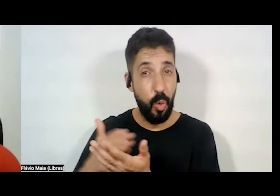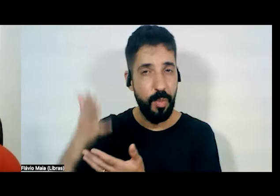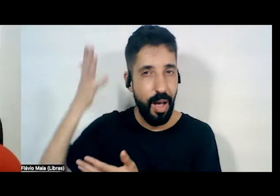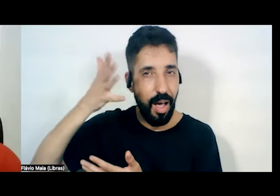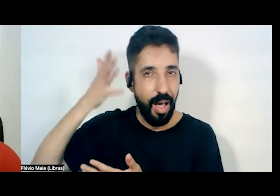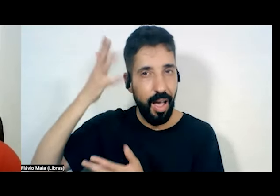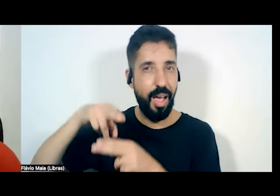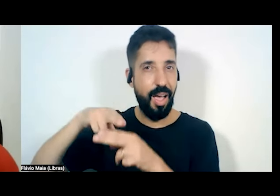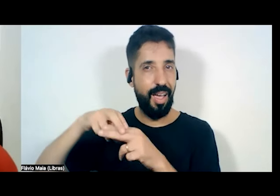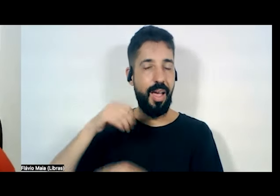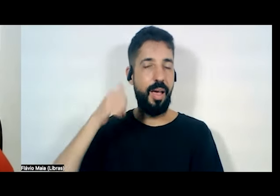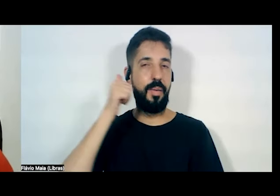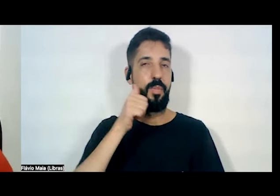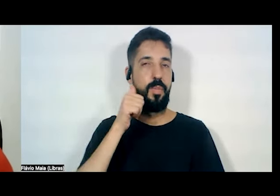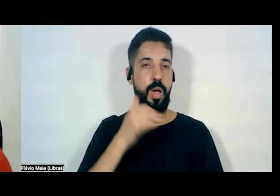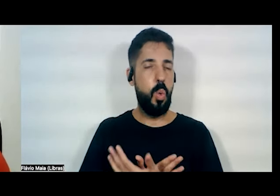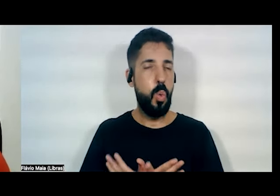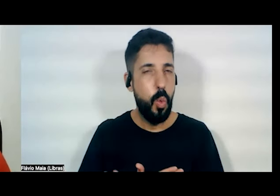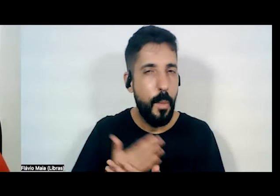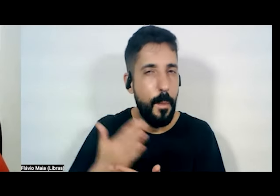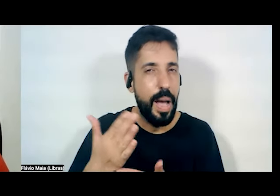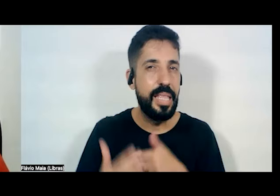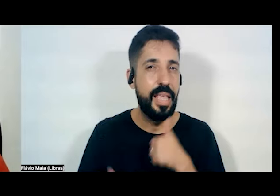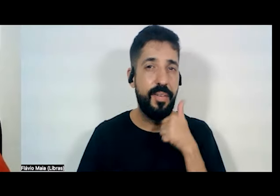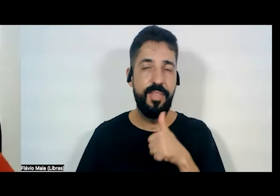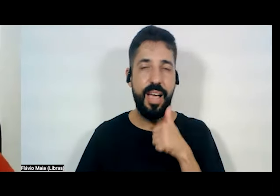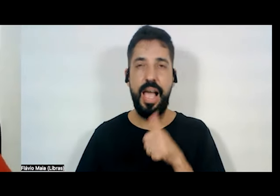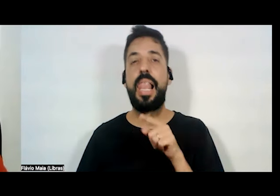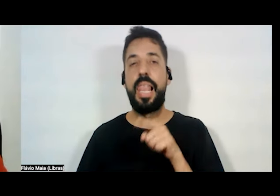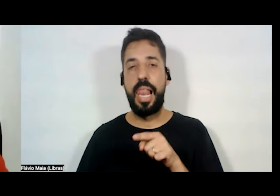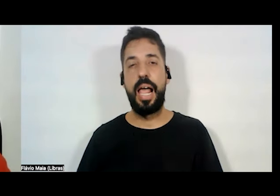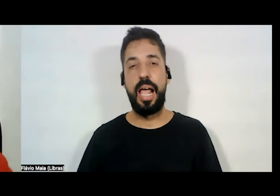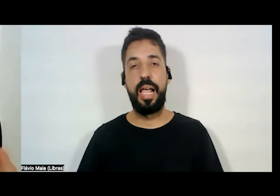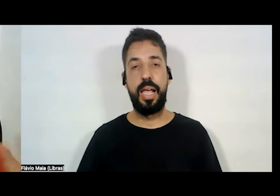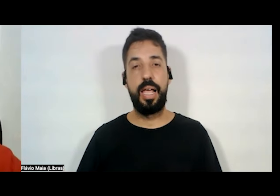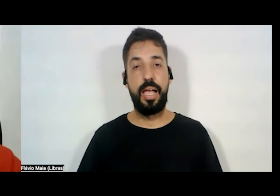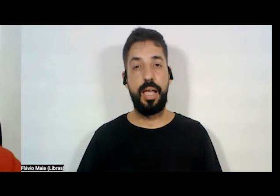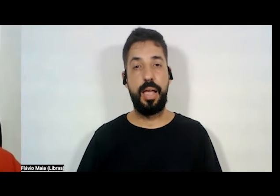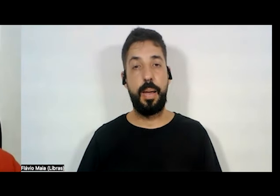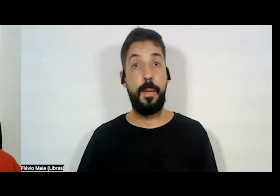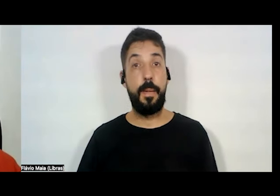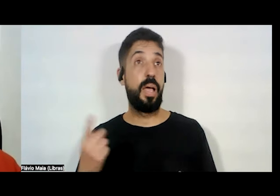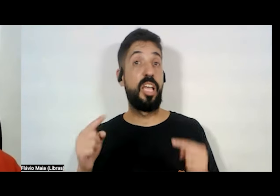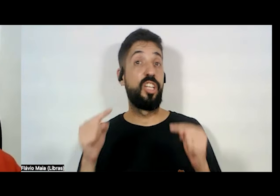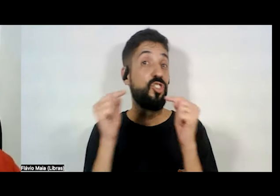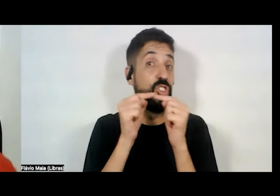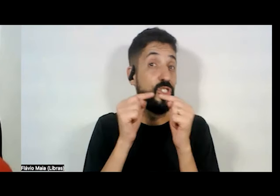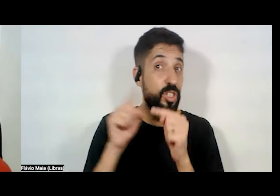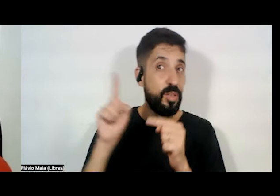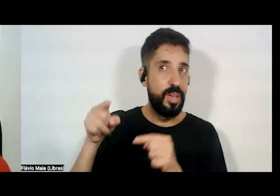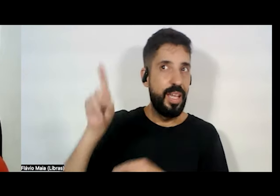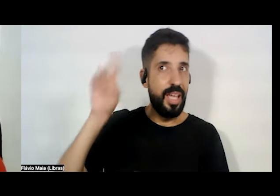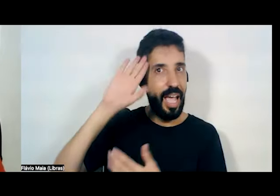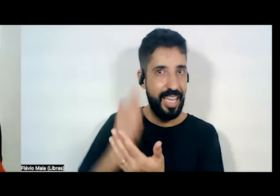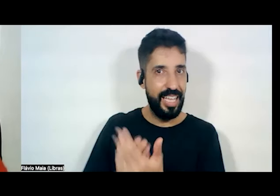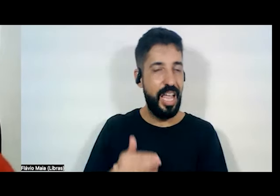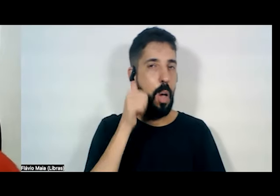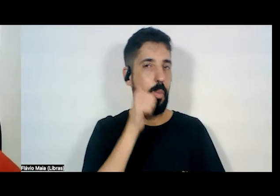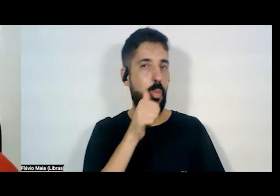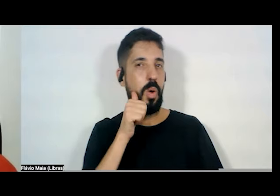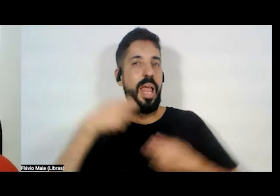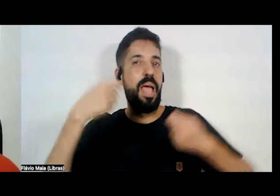Começam a falar normalmente pela forma com que eles acreditam que a mulher deva